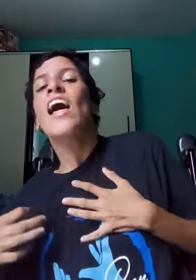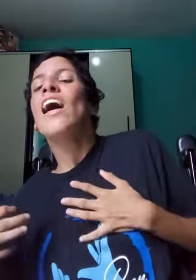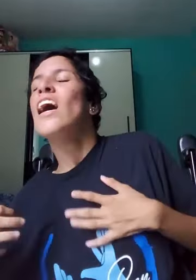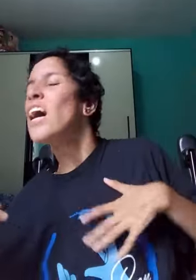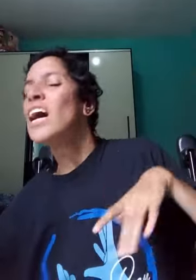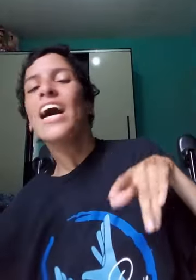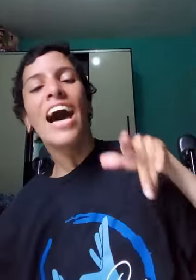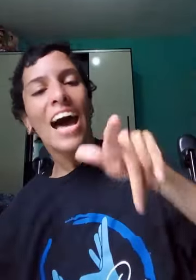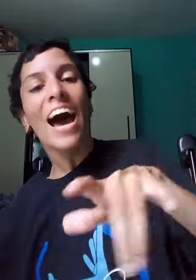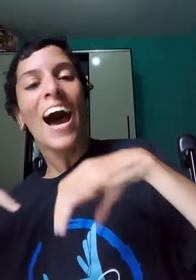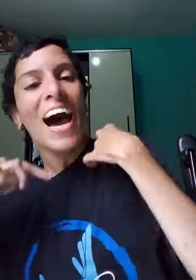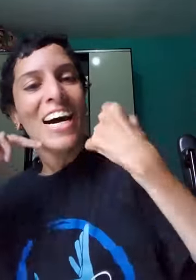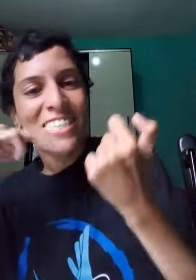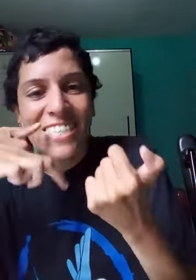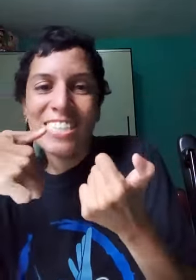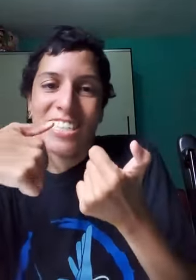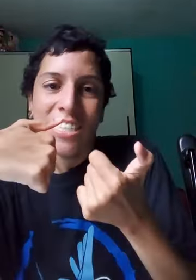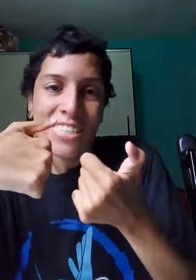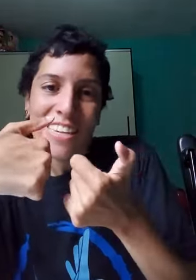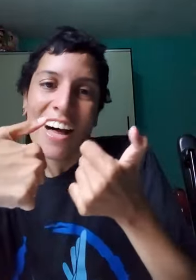Como vai você?